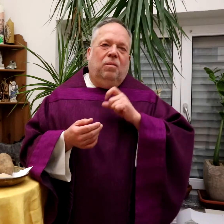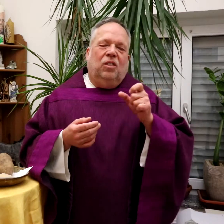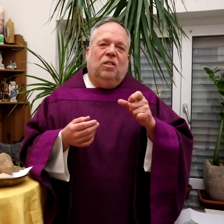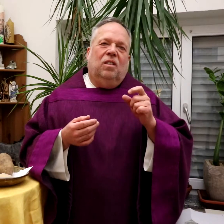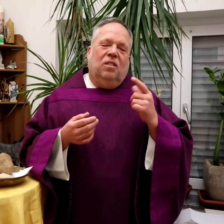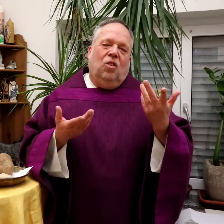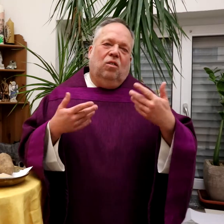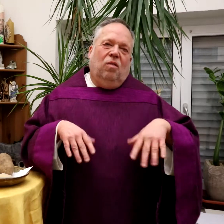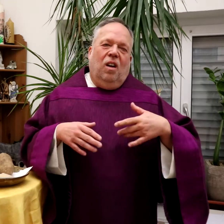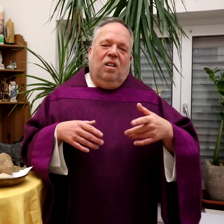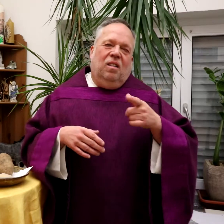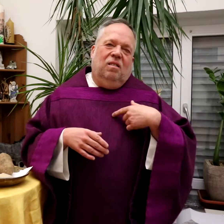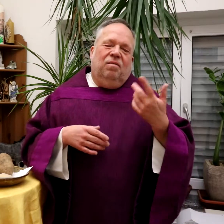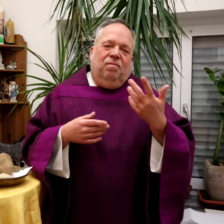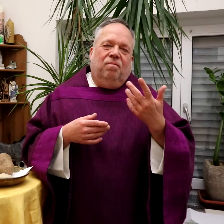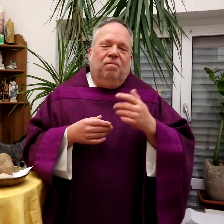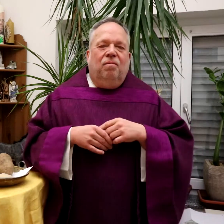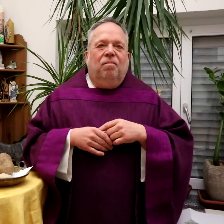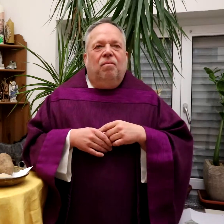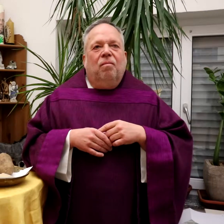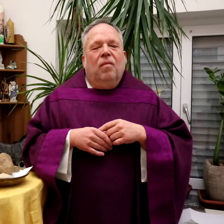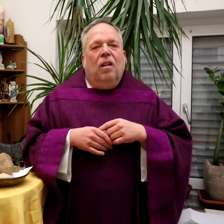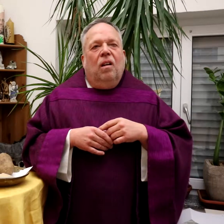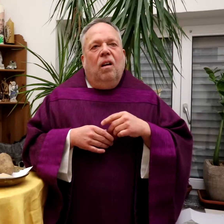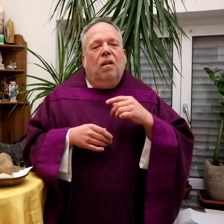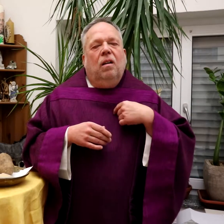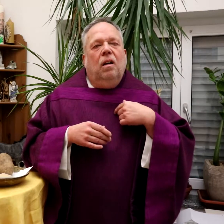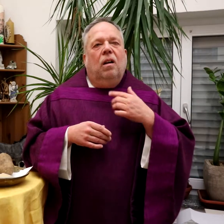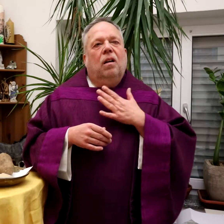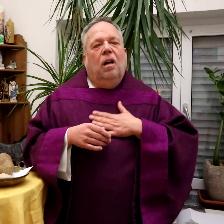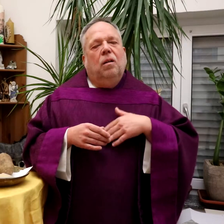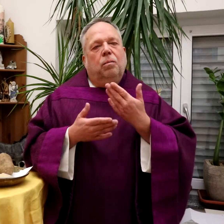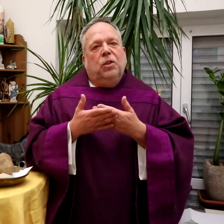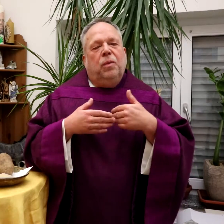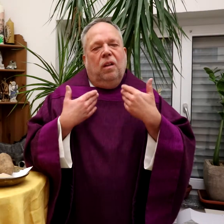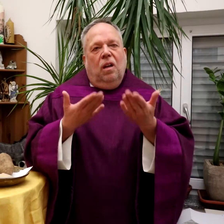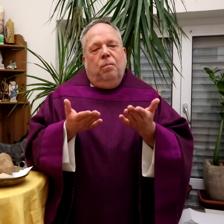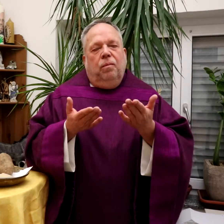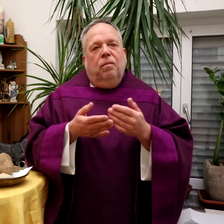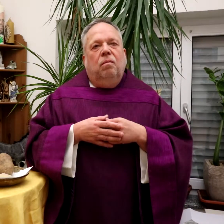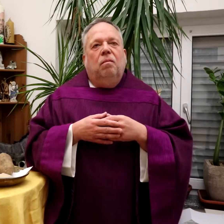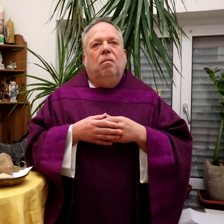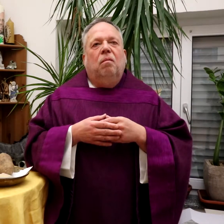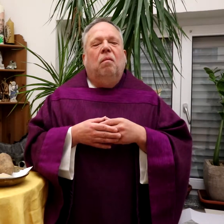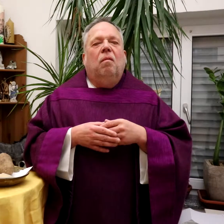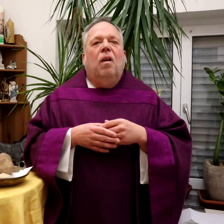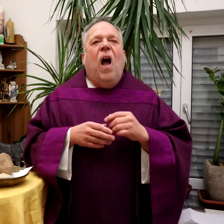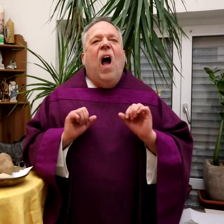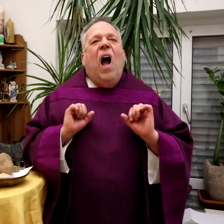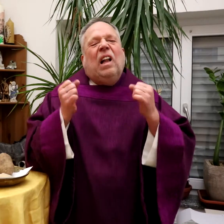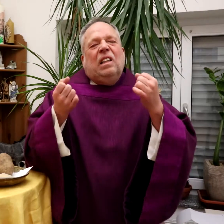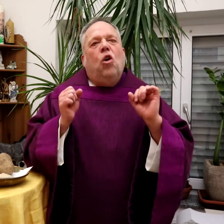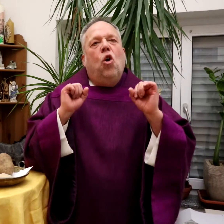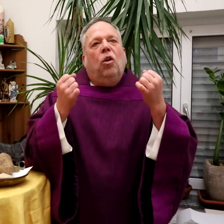Das ist bei uns Menschen häufig so, ja, eine Schwäche sozusagen. Ich möchte einige Beispiele geben.